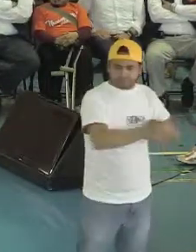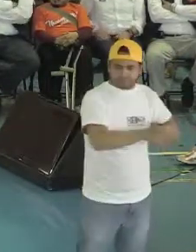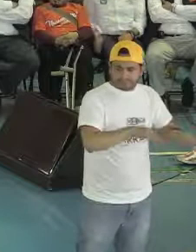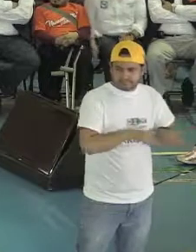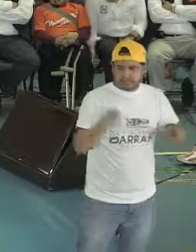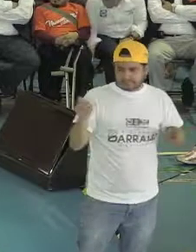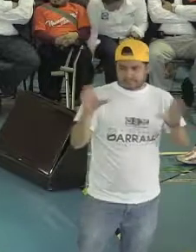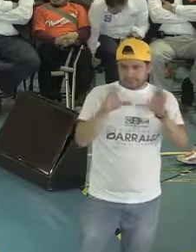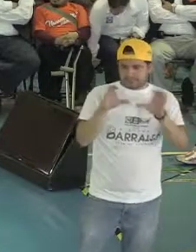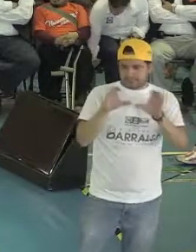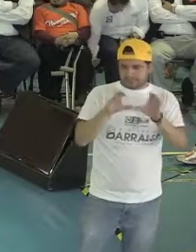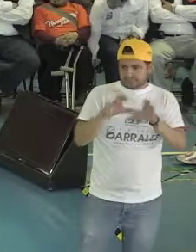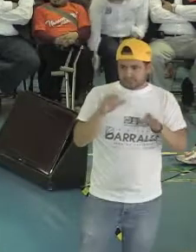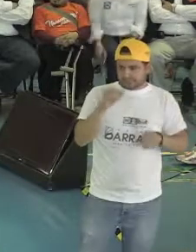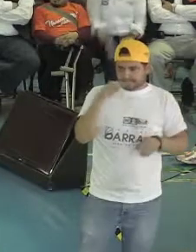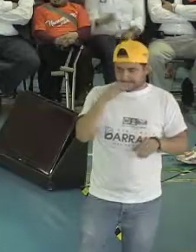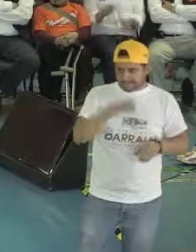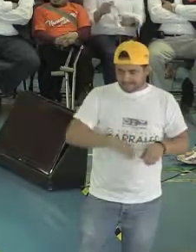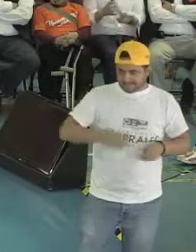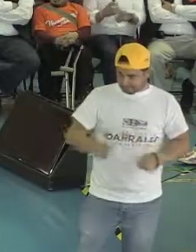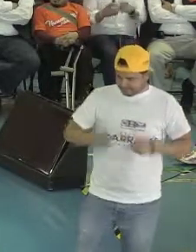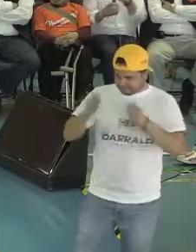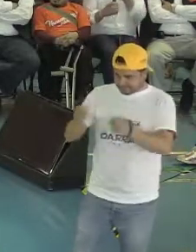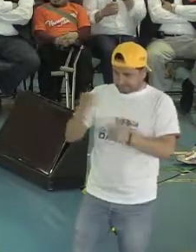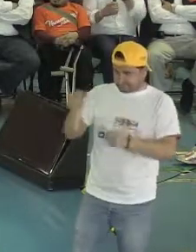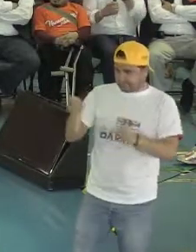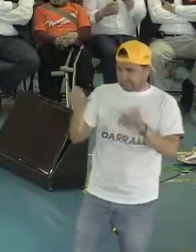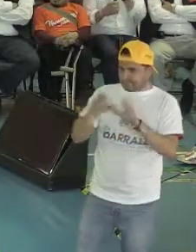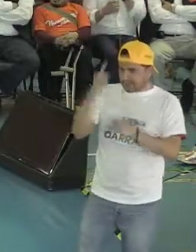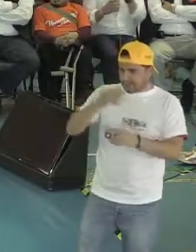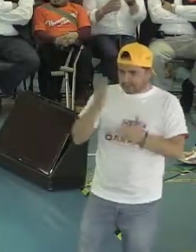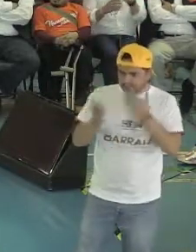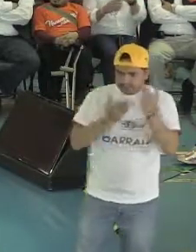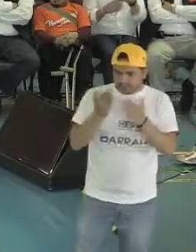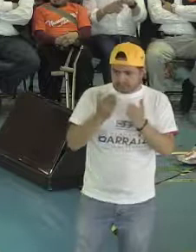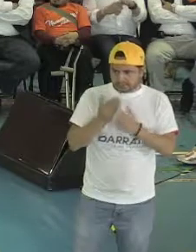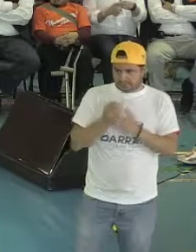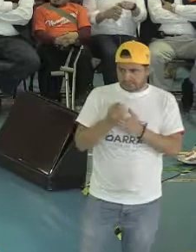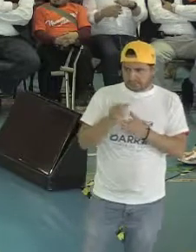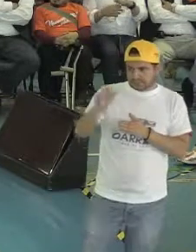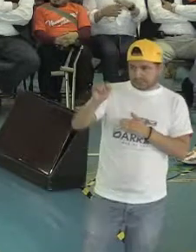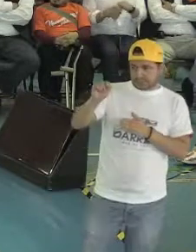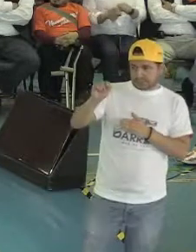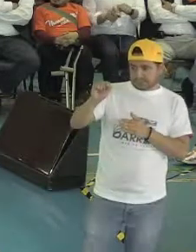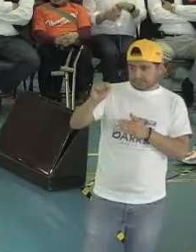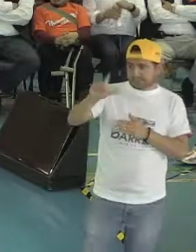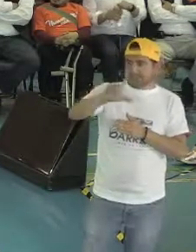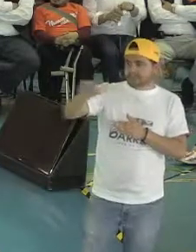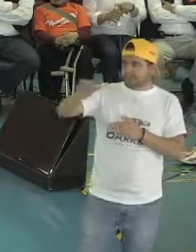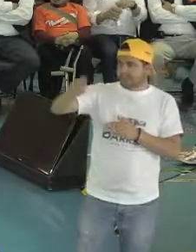también a Armando, que es la tarjeta que le hemos llamado Llave de la Ciudad. Esta